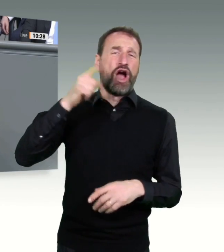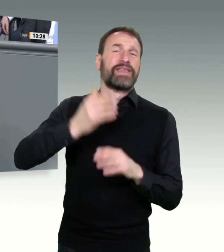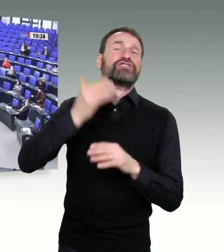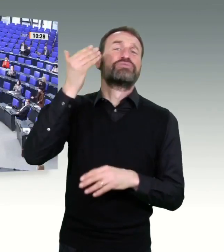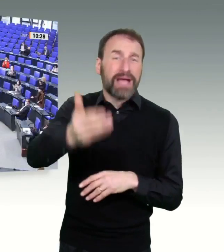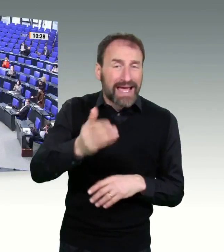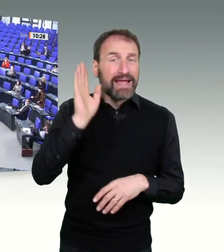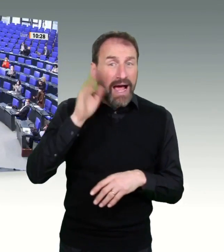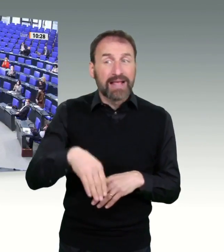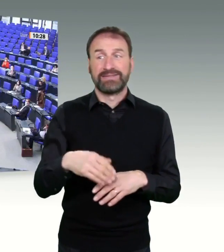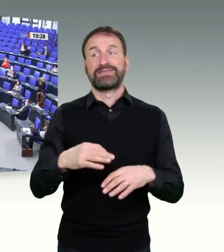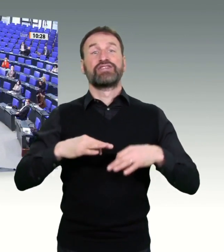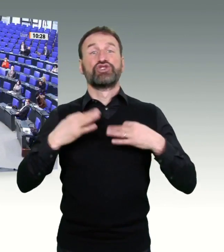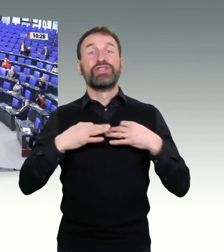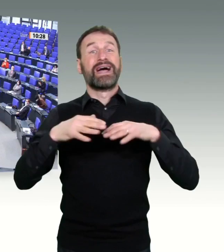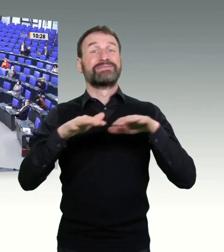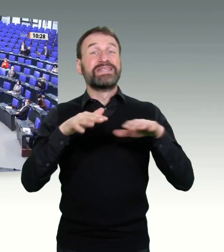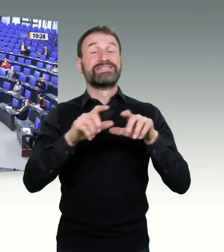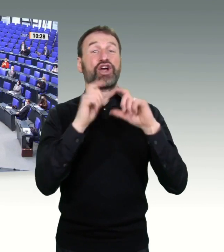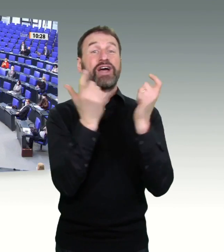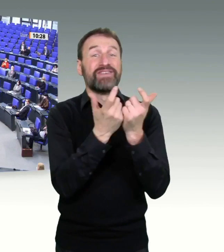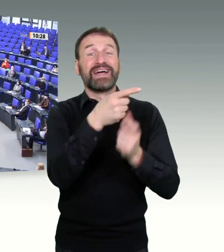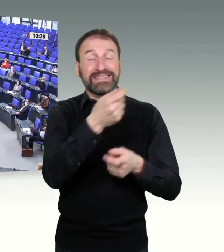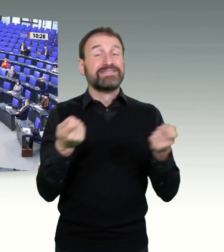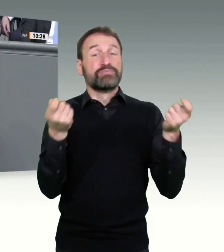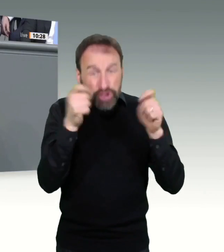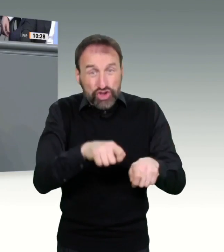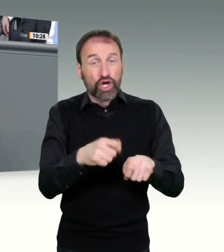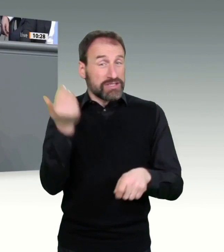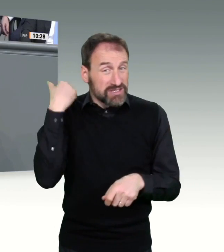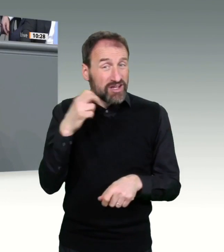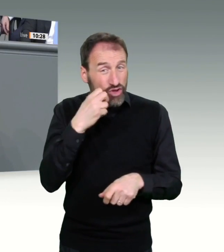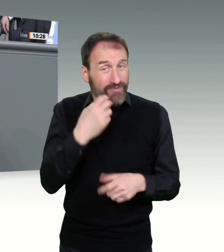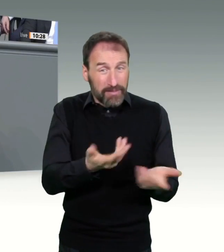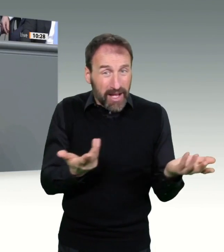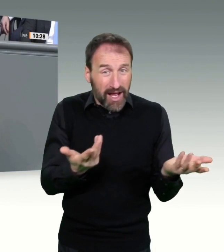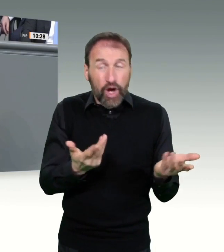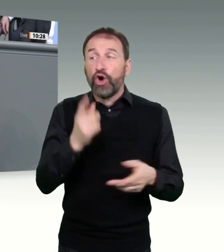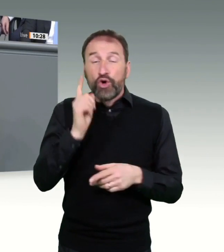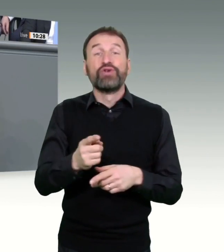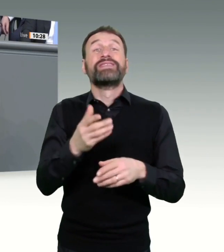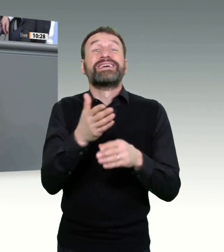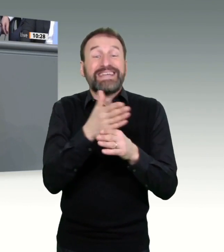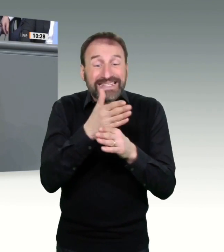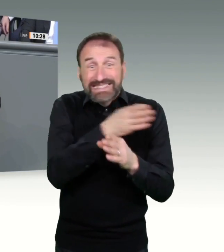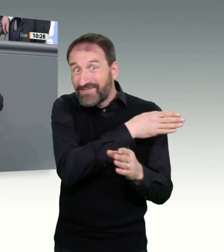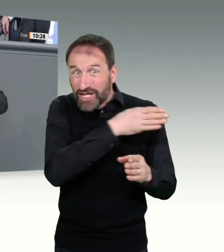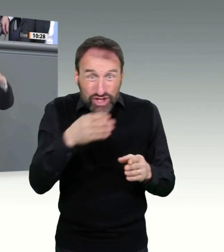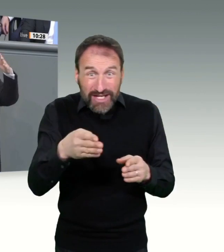Bundesländer, und das ist nicht nur ein Problem der FDP, sondern der Bundesländer, anders entschieden haben, weil